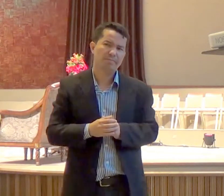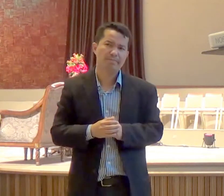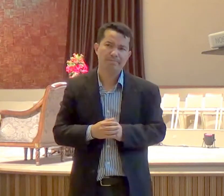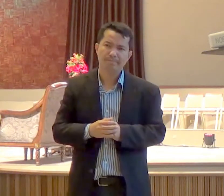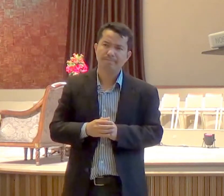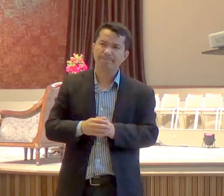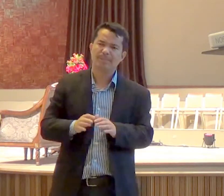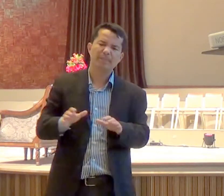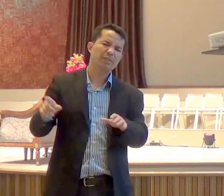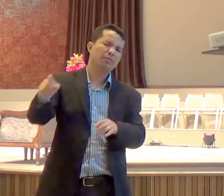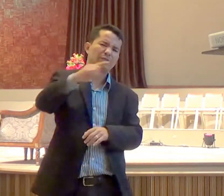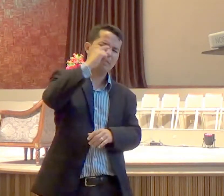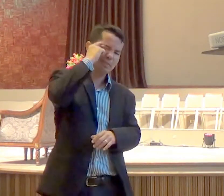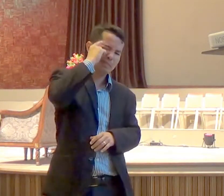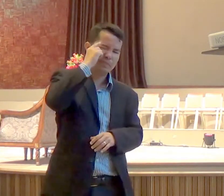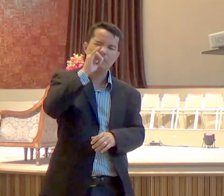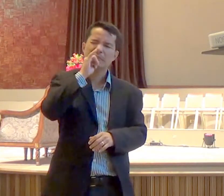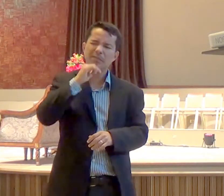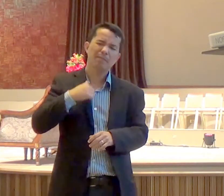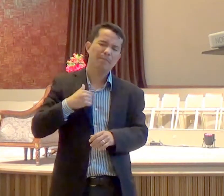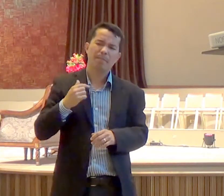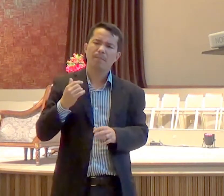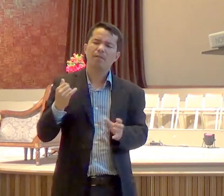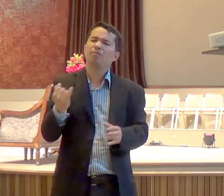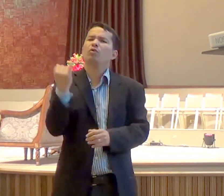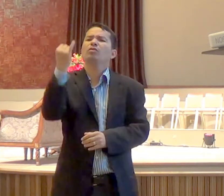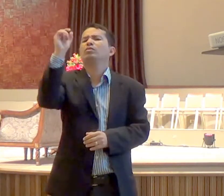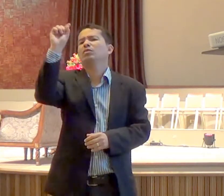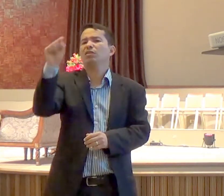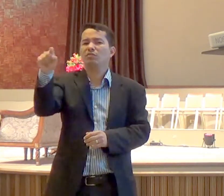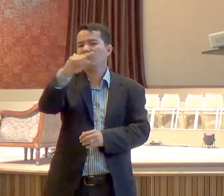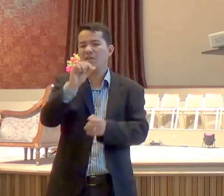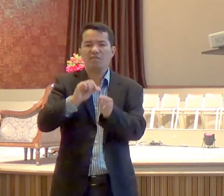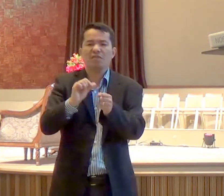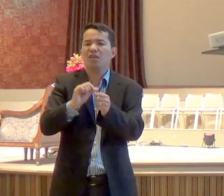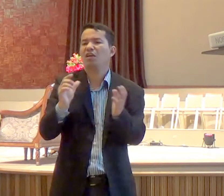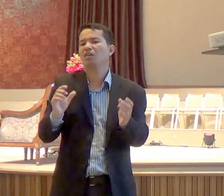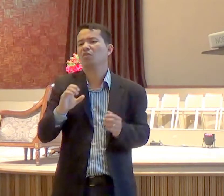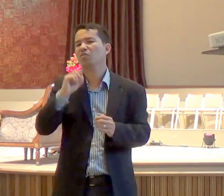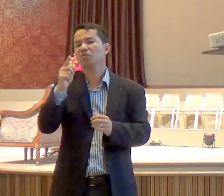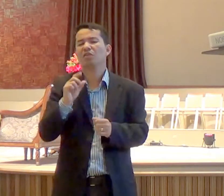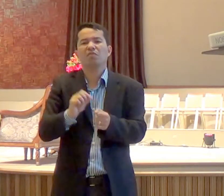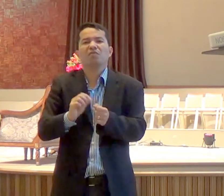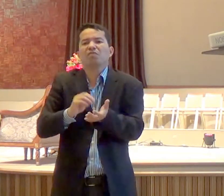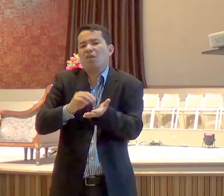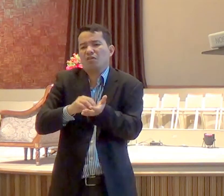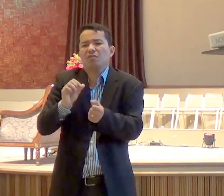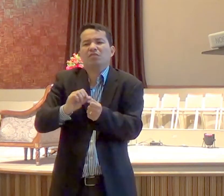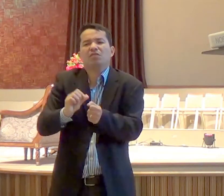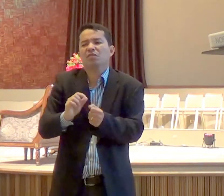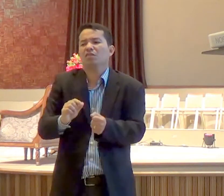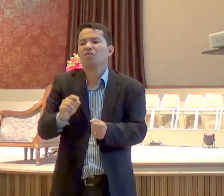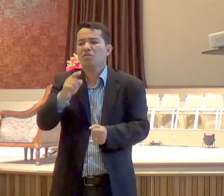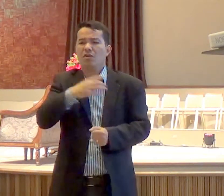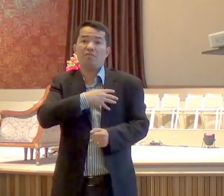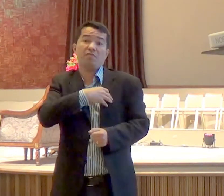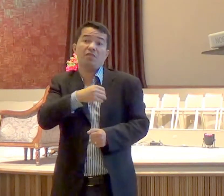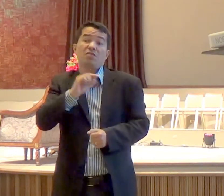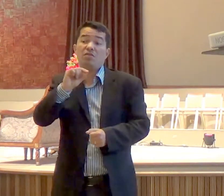não importa, não importa, o que você já fez, ou deixou de fazer, de quem você é filho, qual a sua profissão,